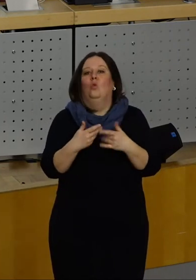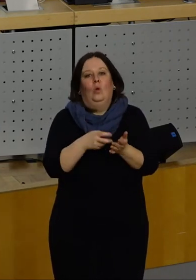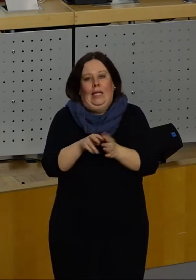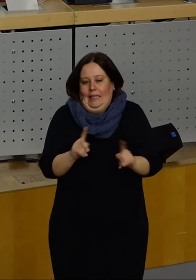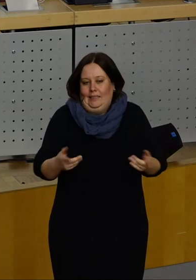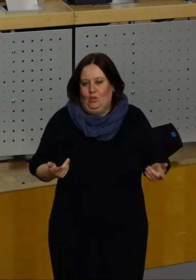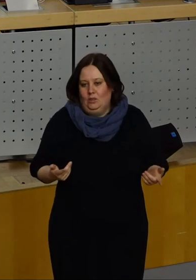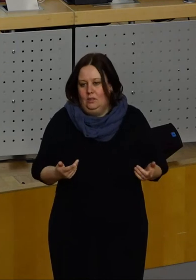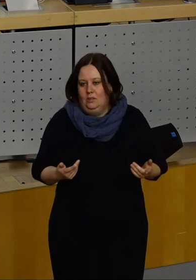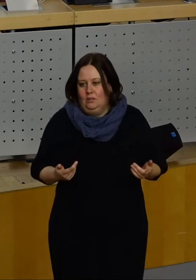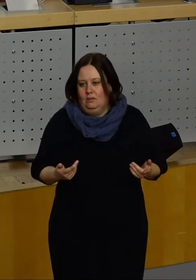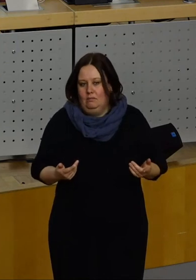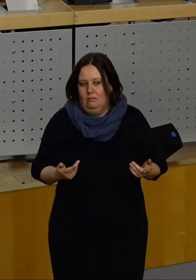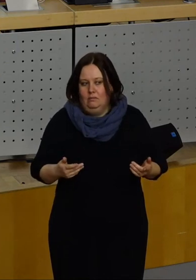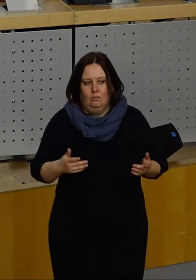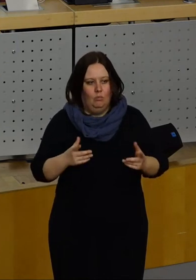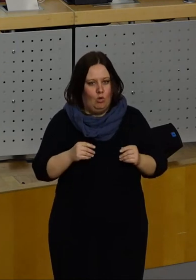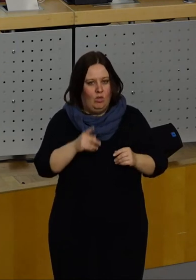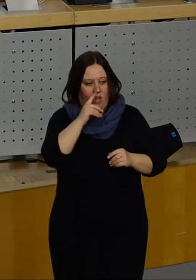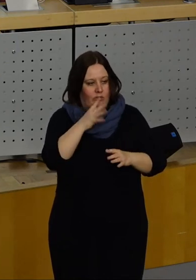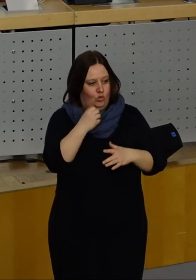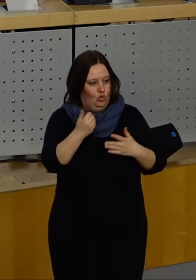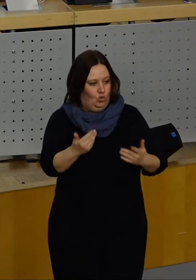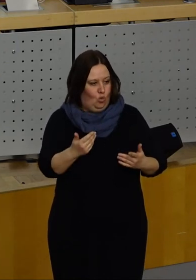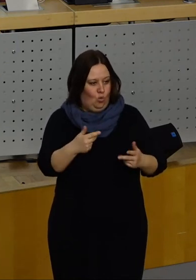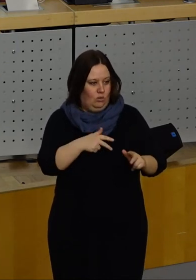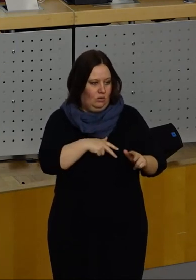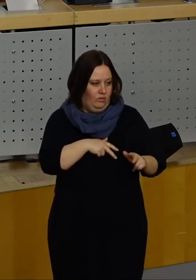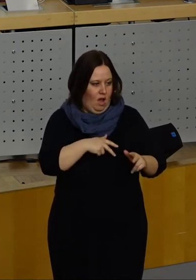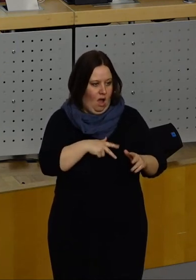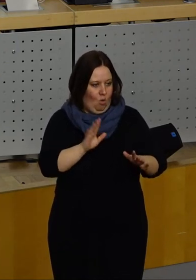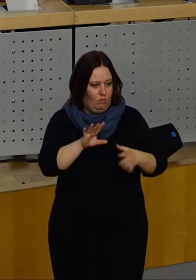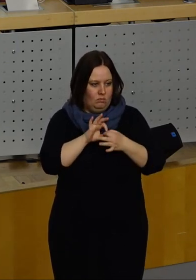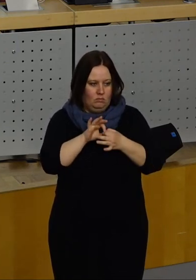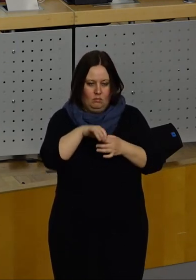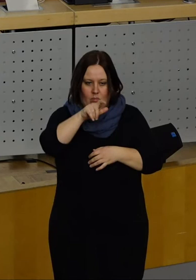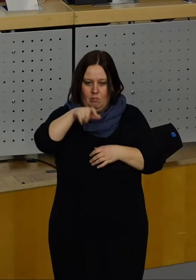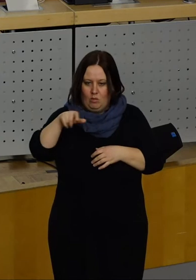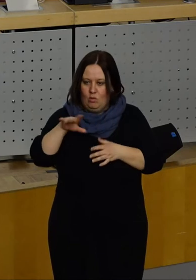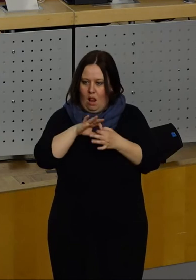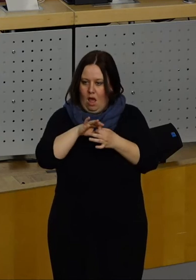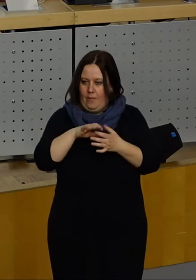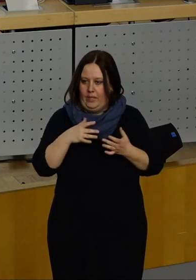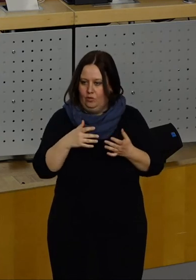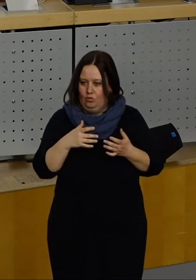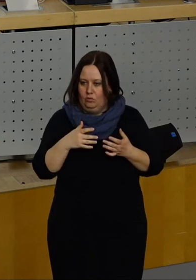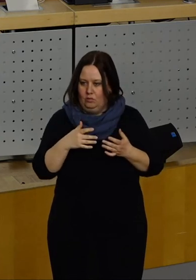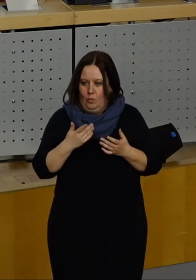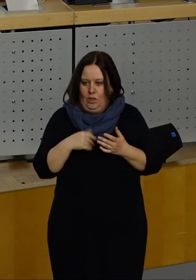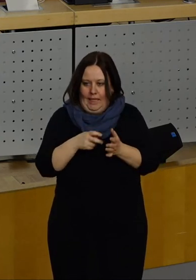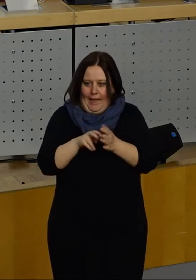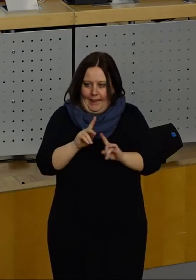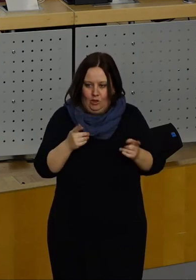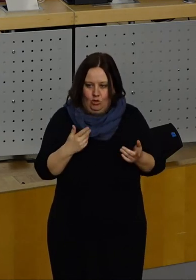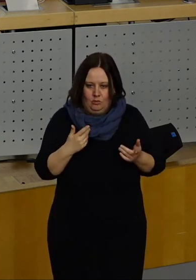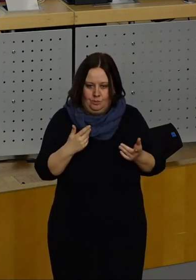nicht funktionieren. Wir erzeugen, wenn wir das wollen, und das hängt natürlich irgendwo auch mit Personal zustande, gar nicht funktionieren,